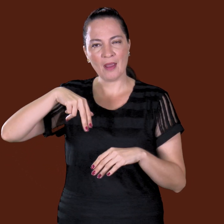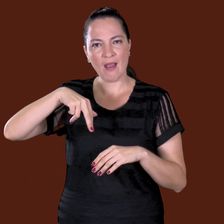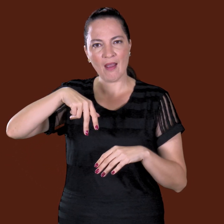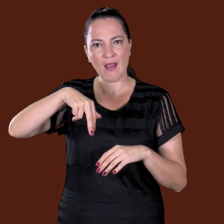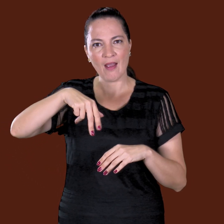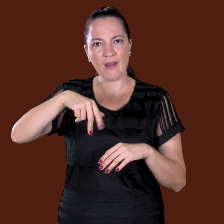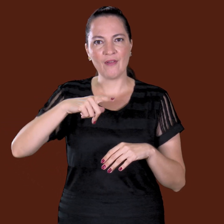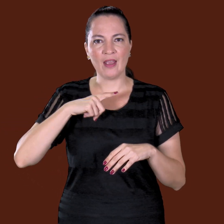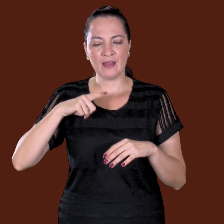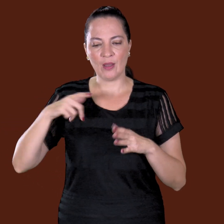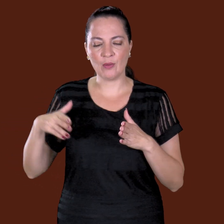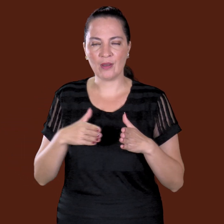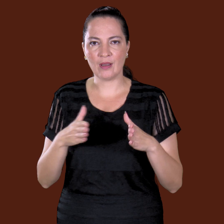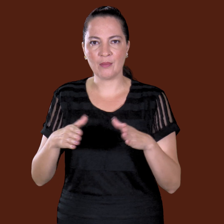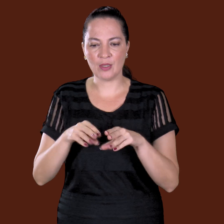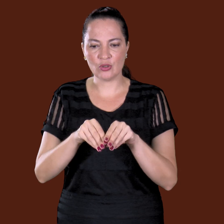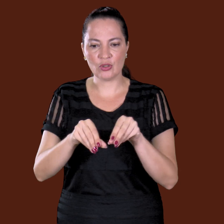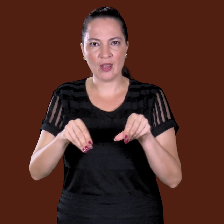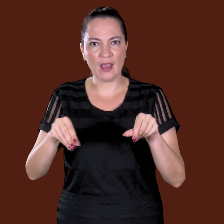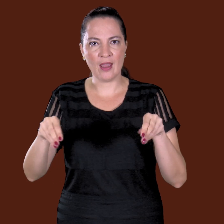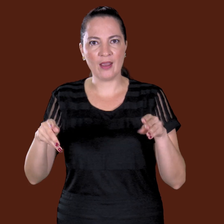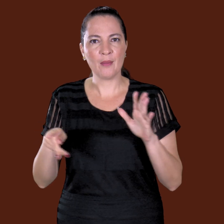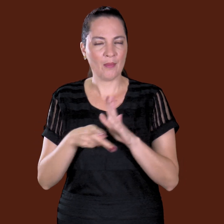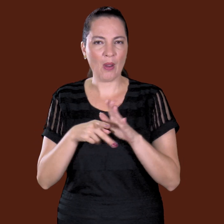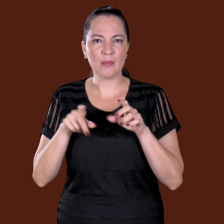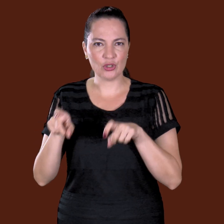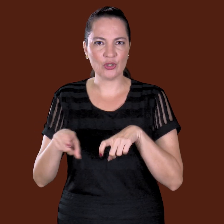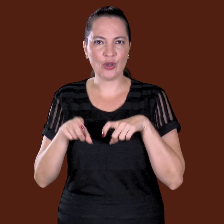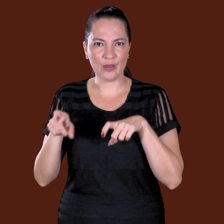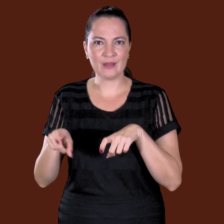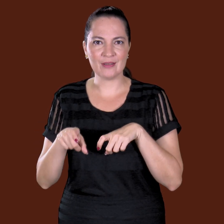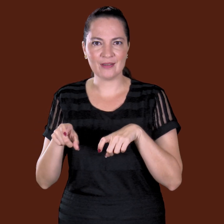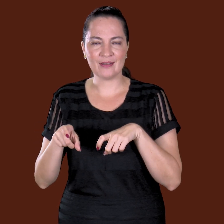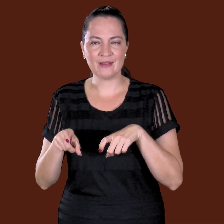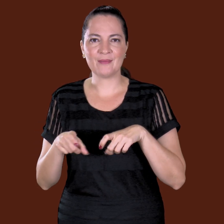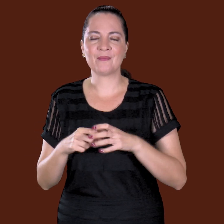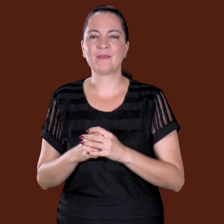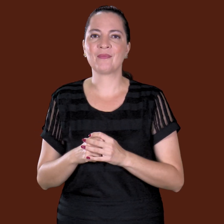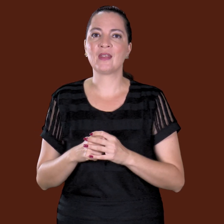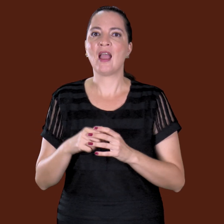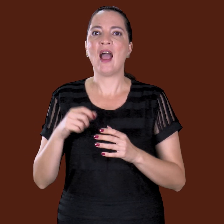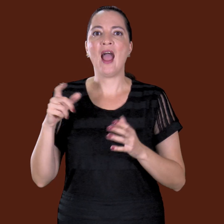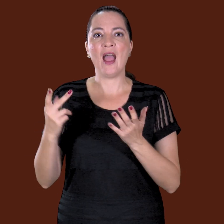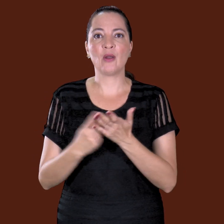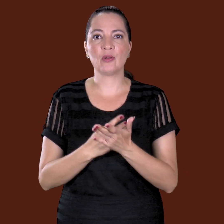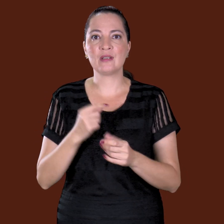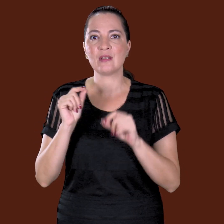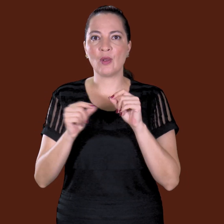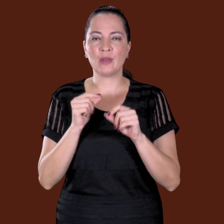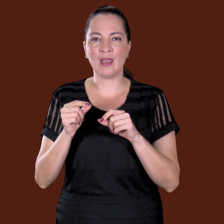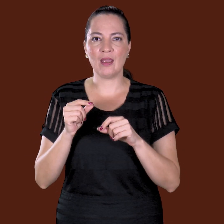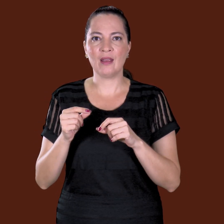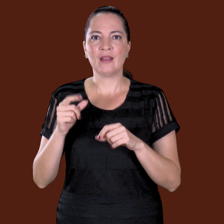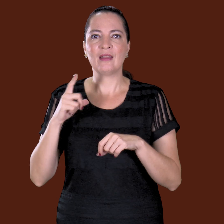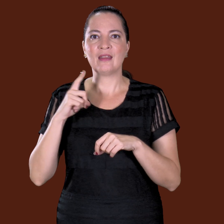estradinha, assim, de terra, né? Bem de roça mesmo. E uma vez ela ficou conversando demais